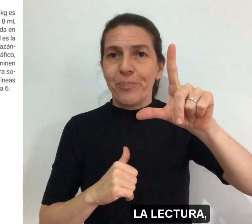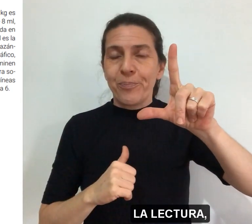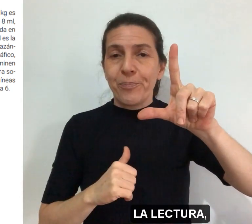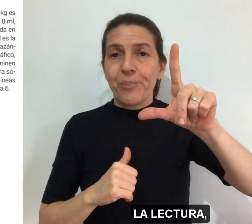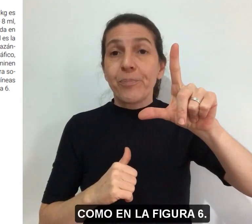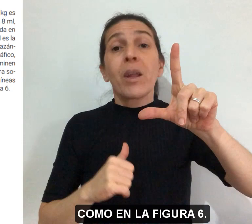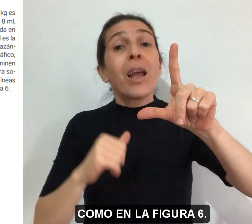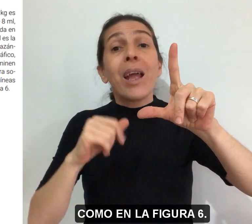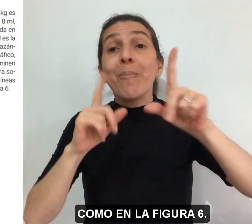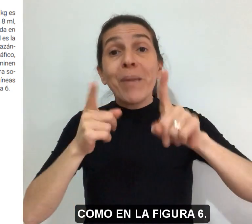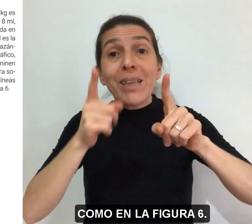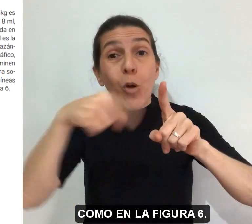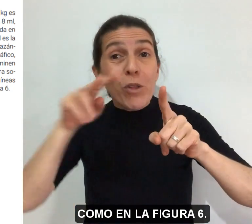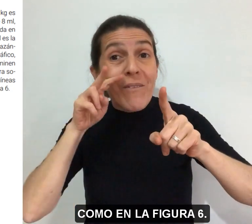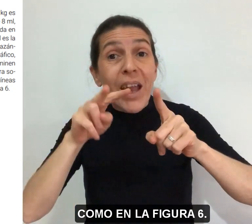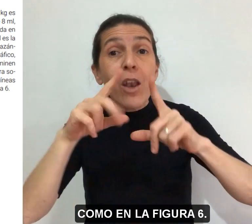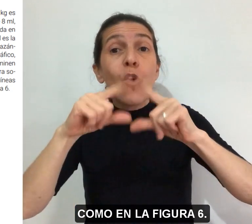como en la figura 6.